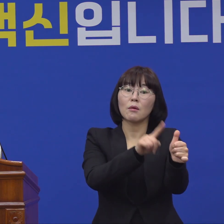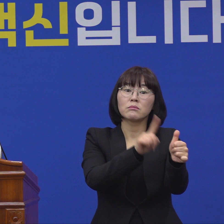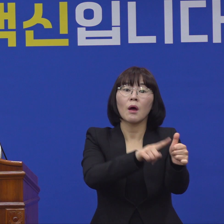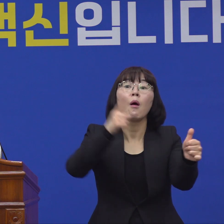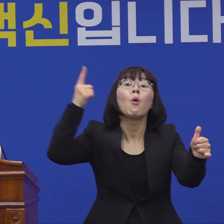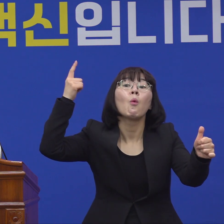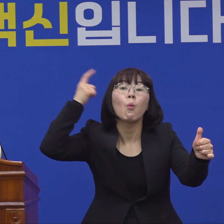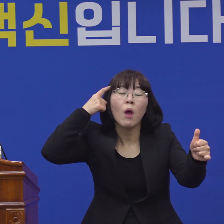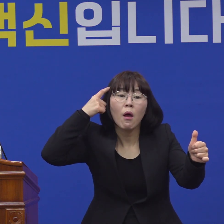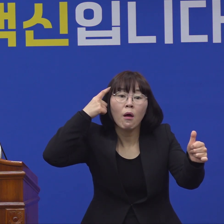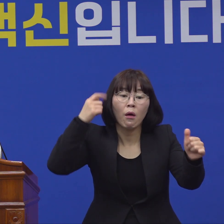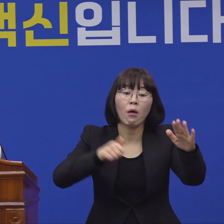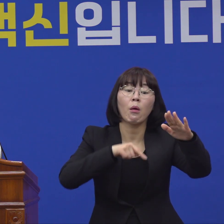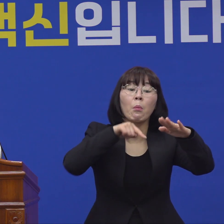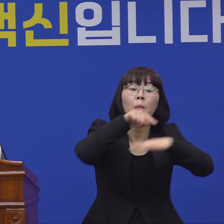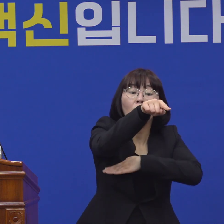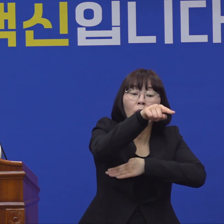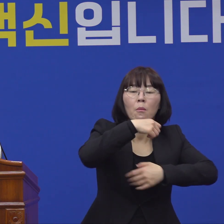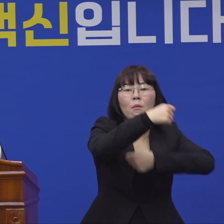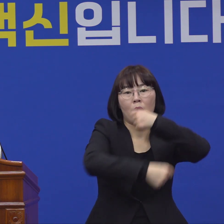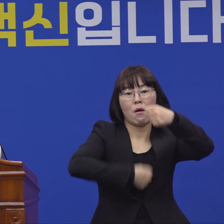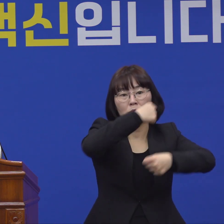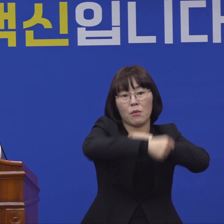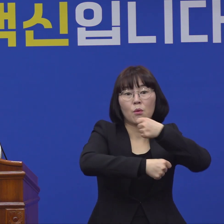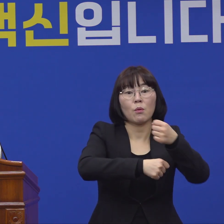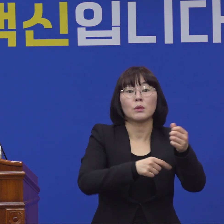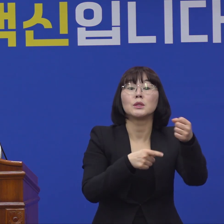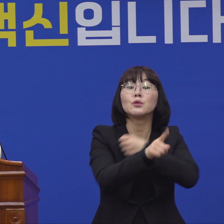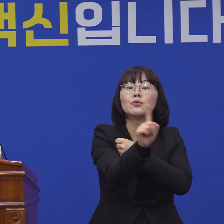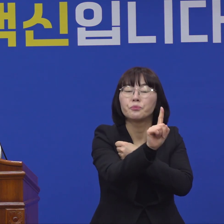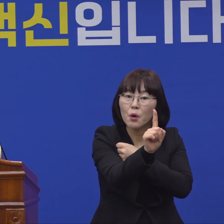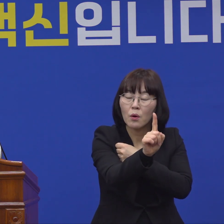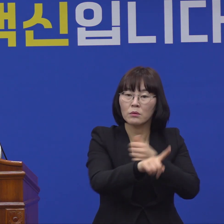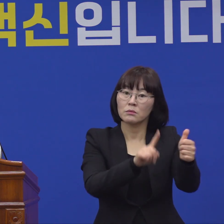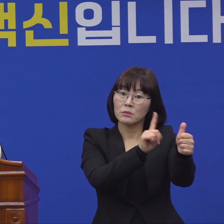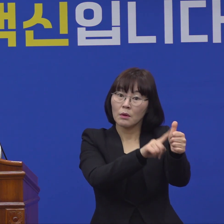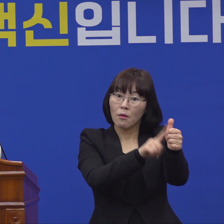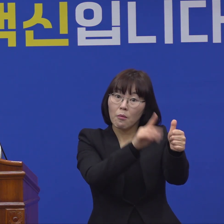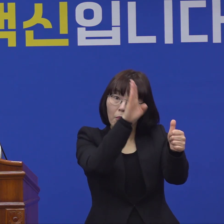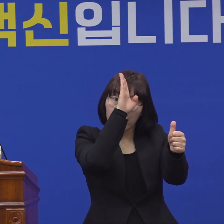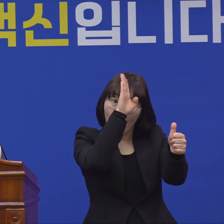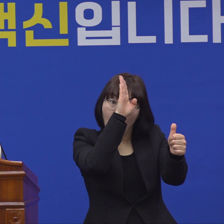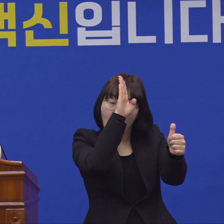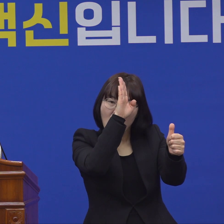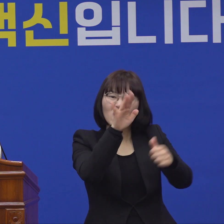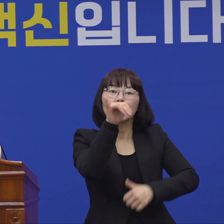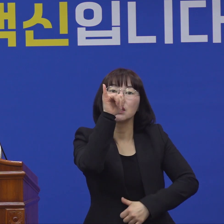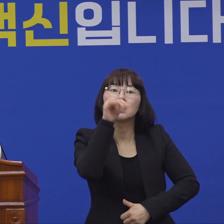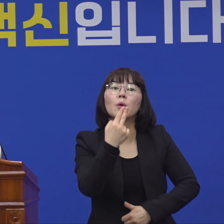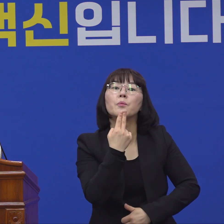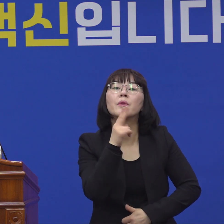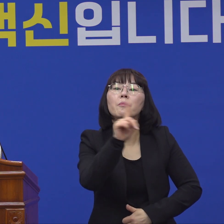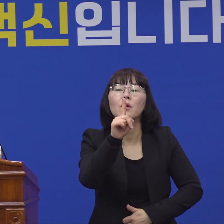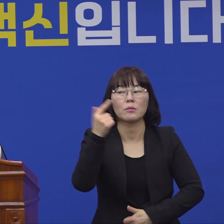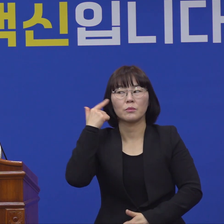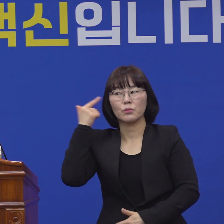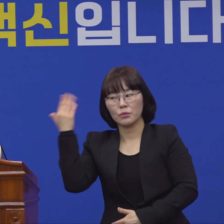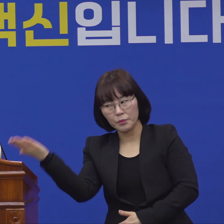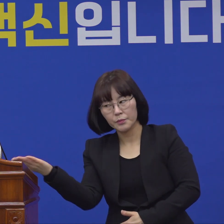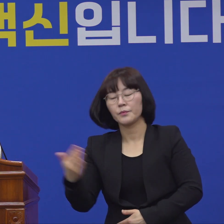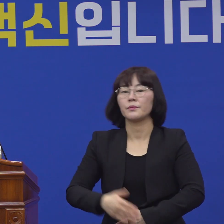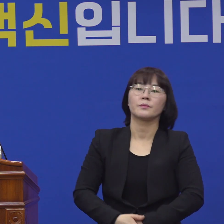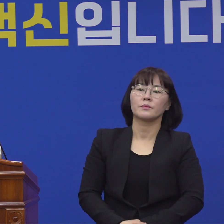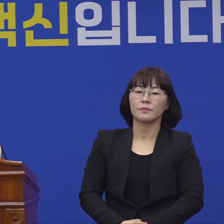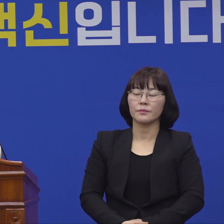사유에 대해서 혹시 얘기를 하는지가 궁금하고 이분의 정상이 좀 계속 유지되고 있는지 이분은 궁금해 주십시오.